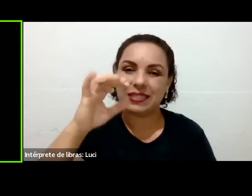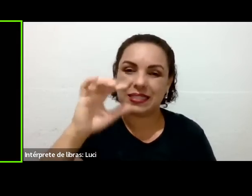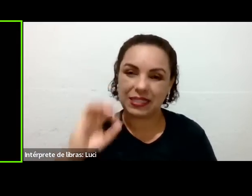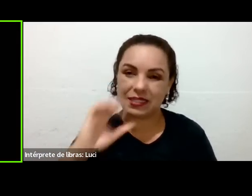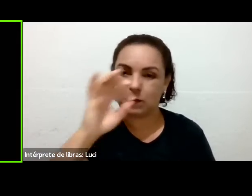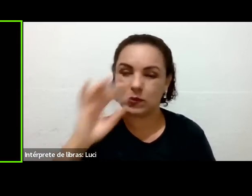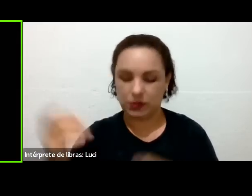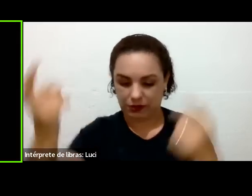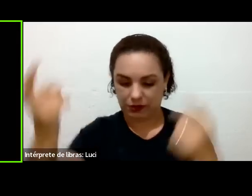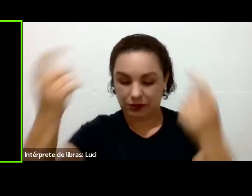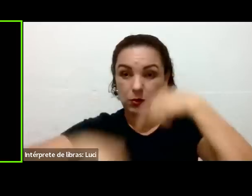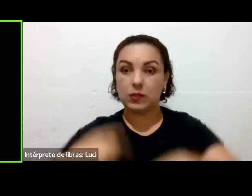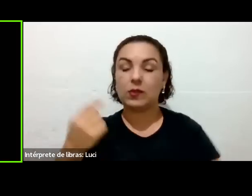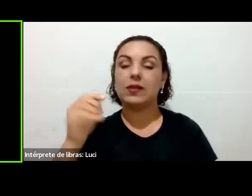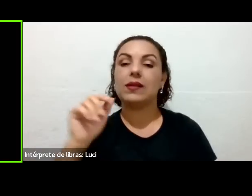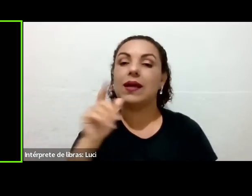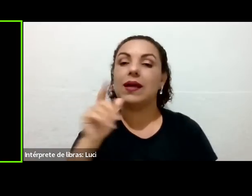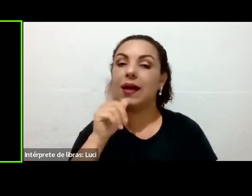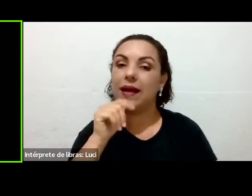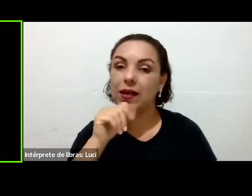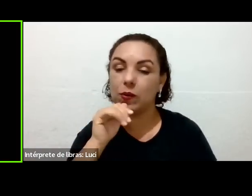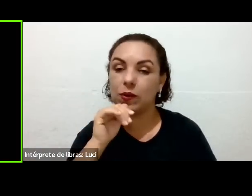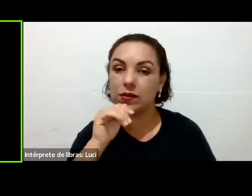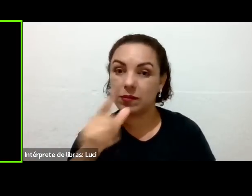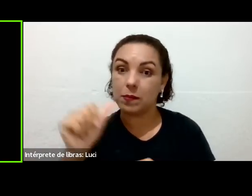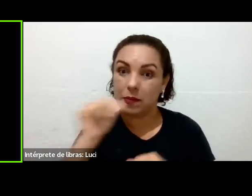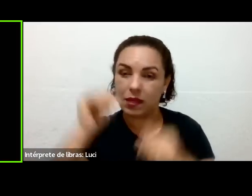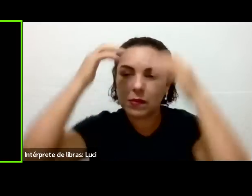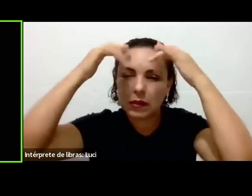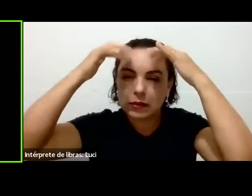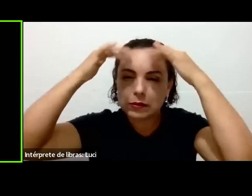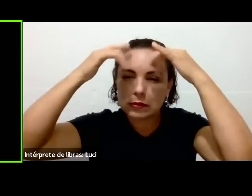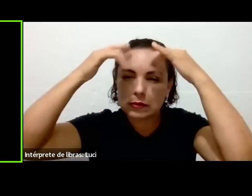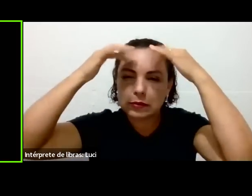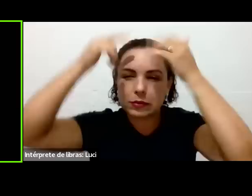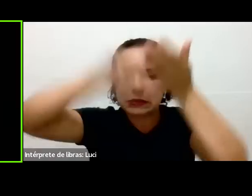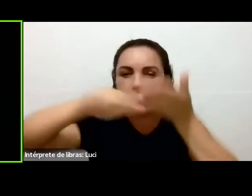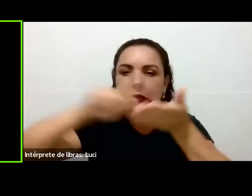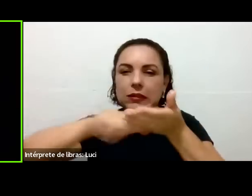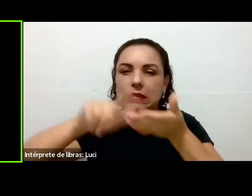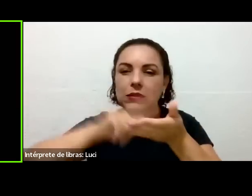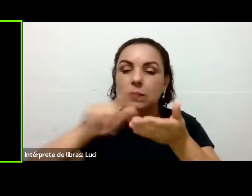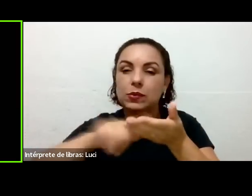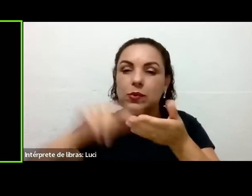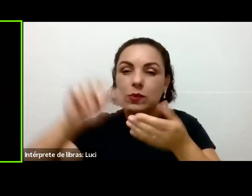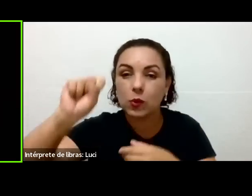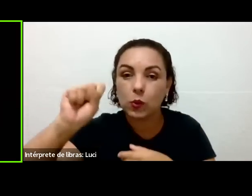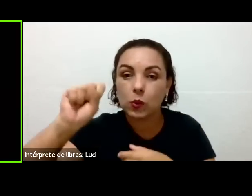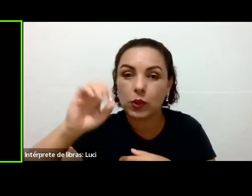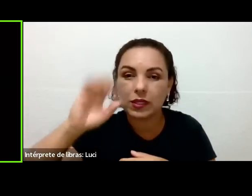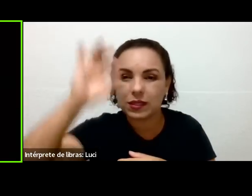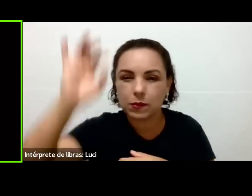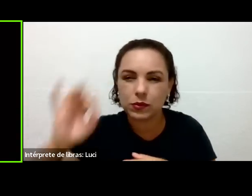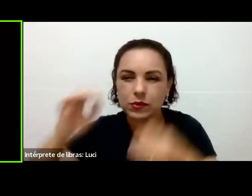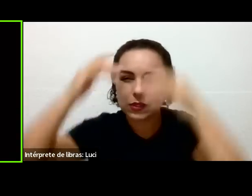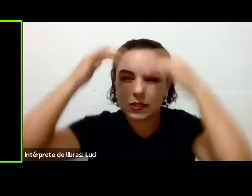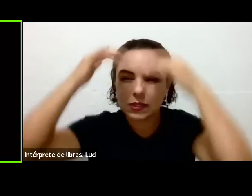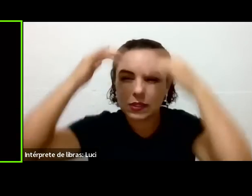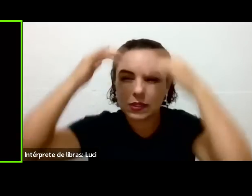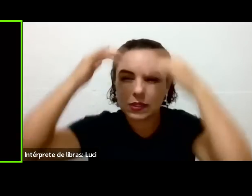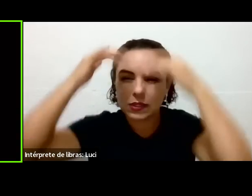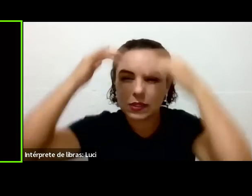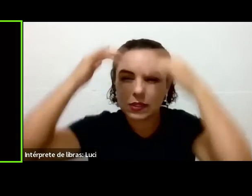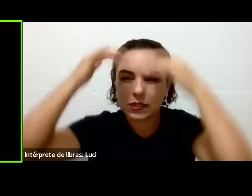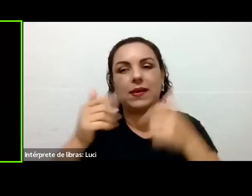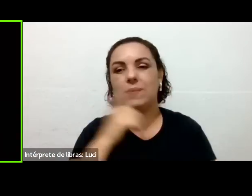Então, quando você toma água, os neurônios se comunicam melhor, essa oxigenação chega aqui, eu tenho descanso,